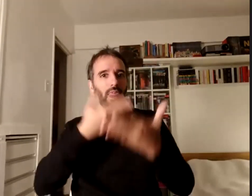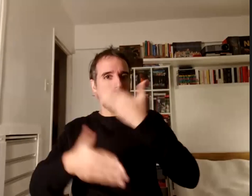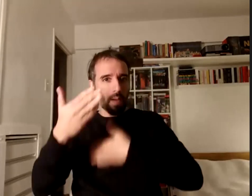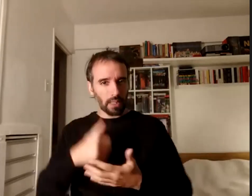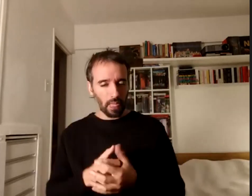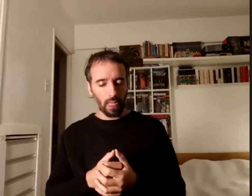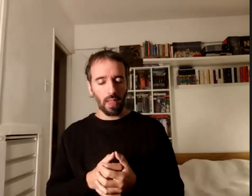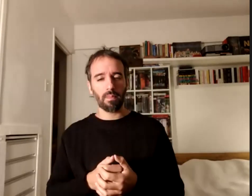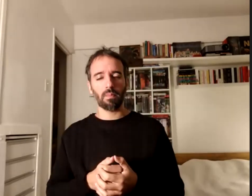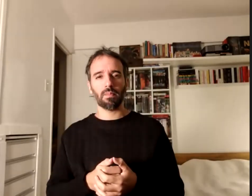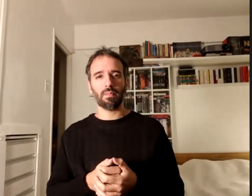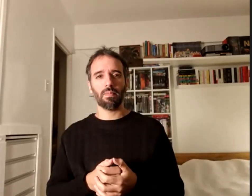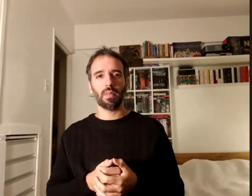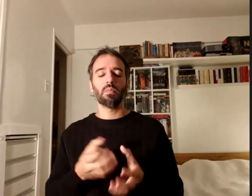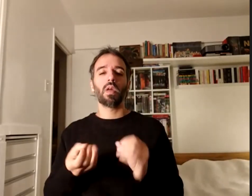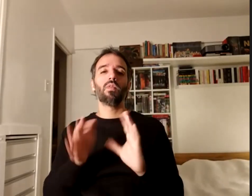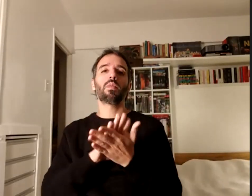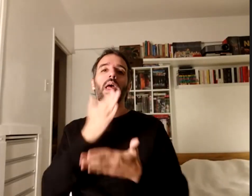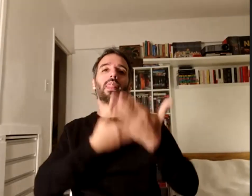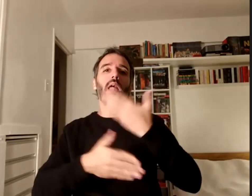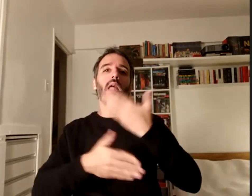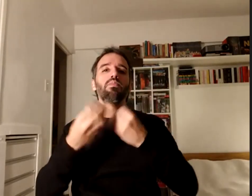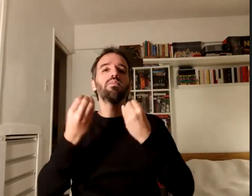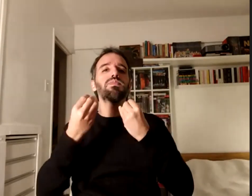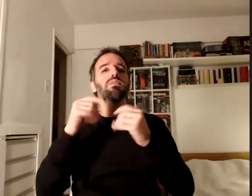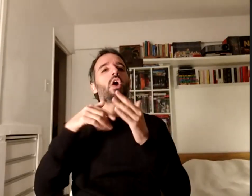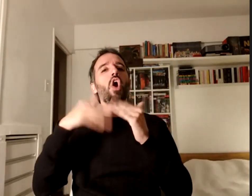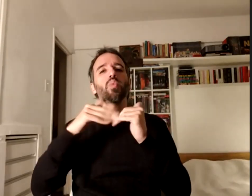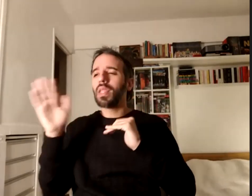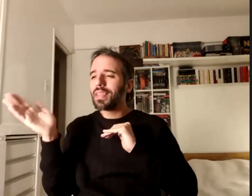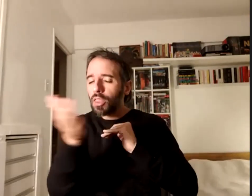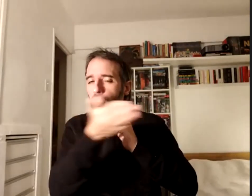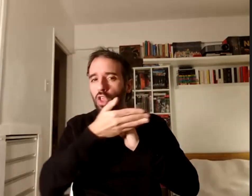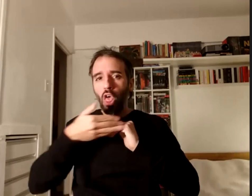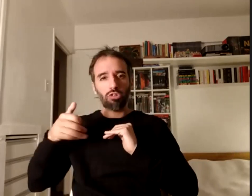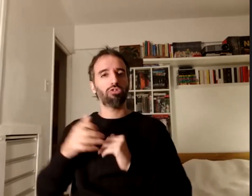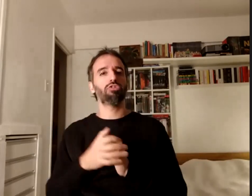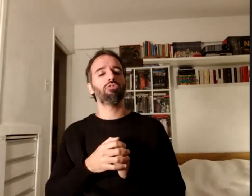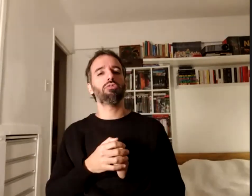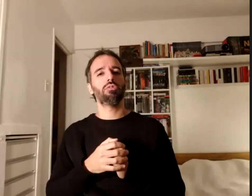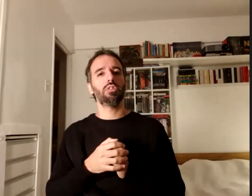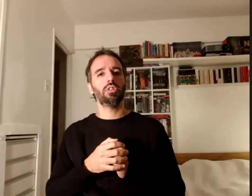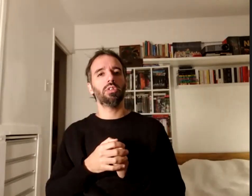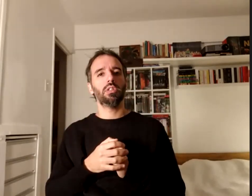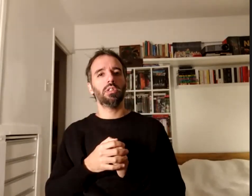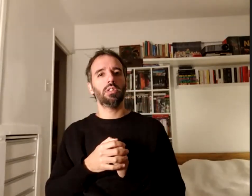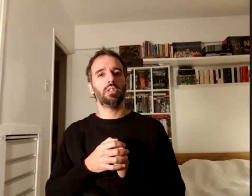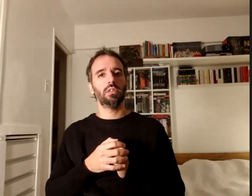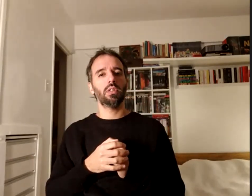la discapacidad se construye entre todos es fundamental poner en agenda